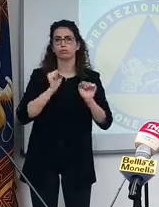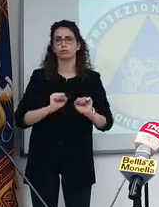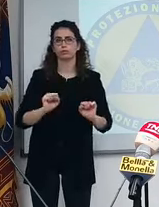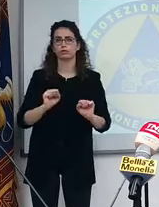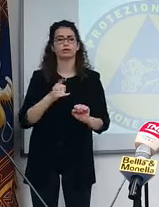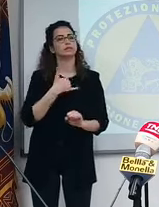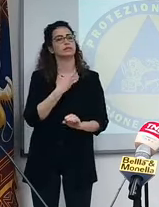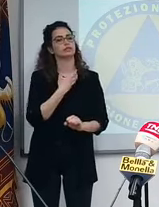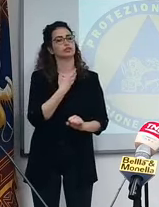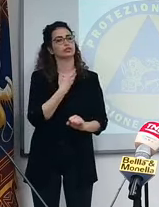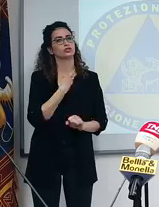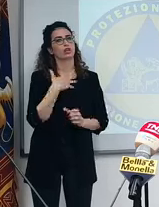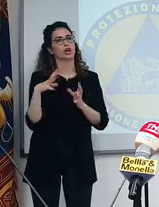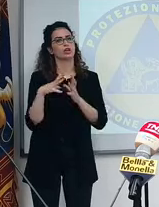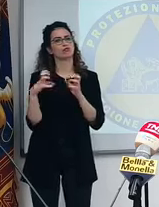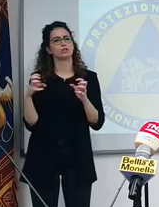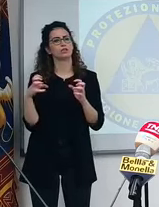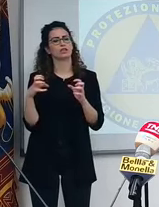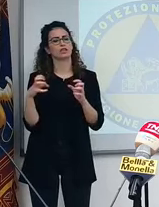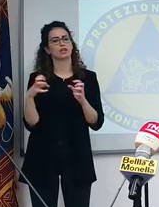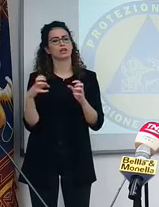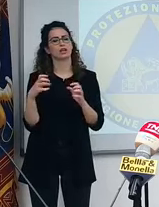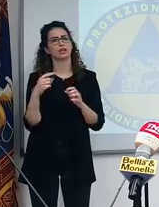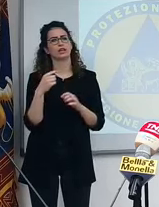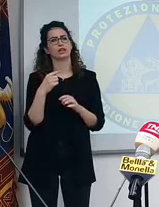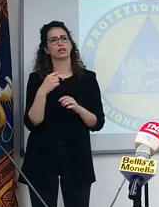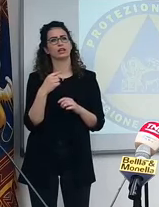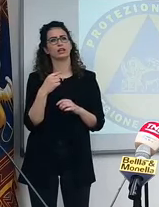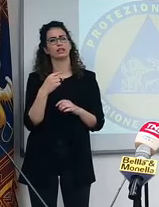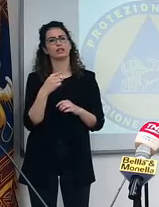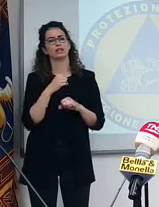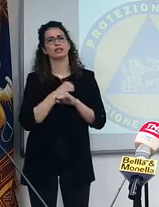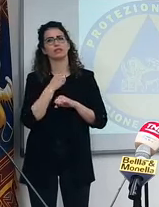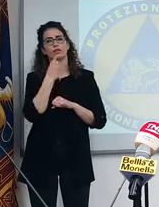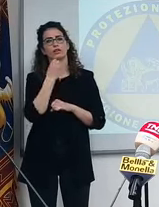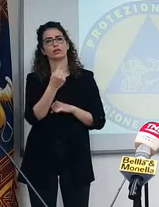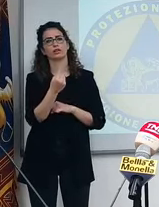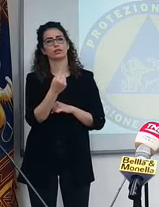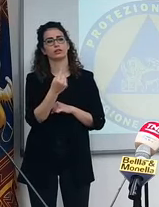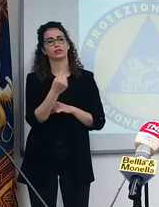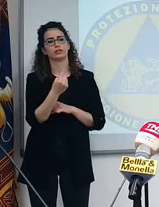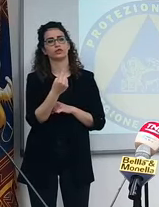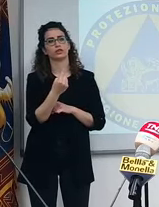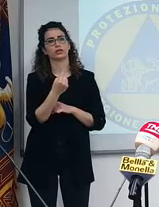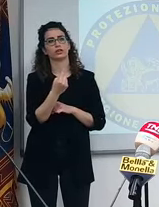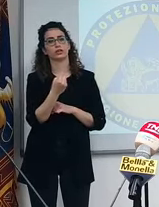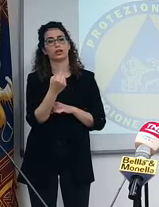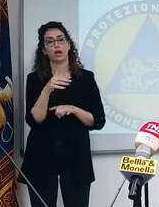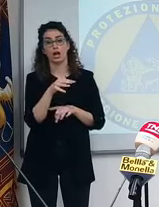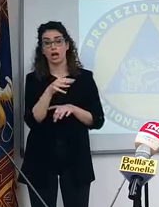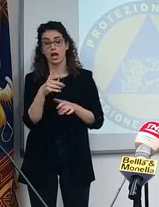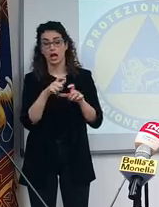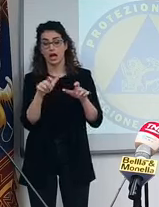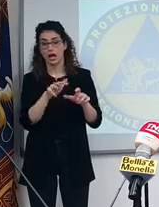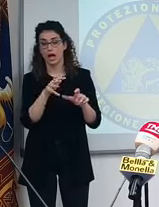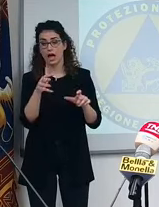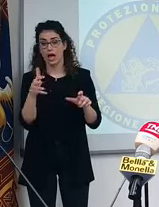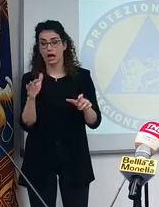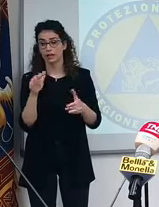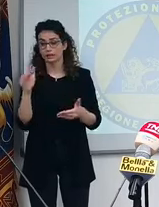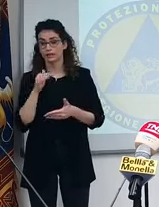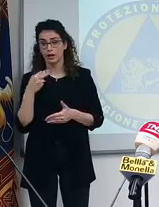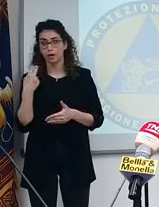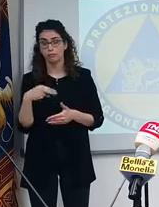oggi c'era un'agenzia, mi pare che dicesse, beh, se non ne abbiamo altri o non ci sono le